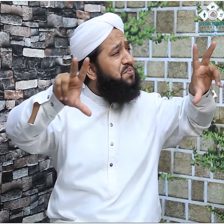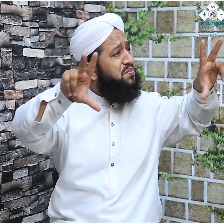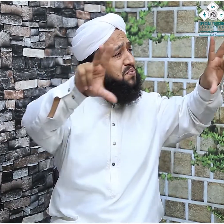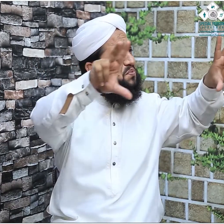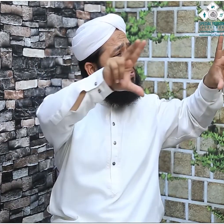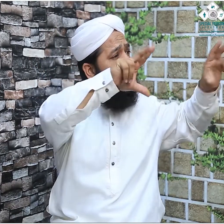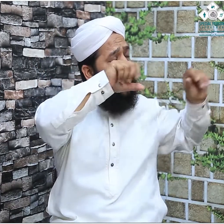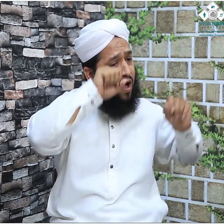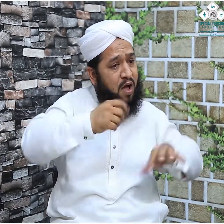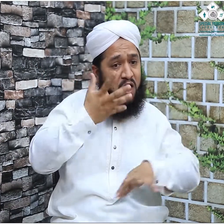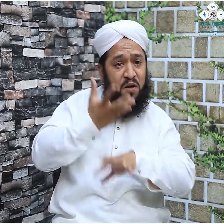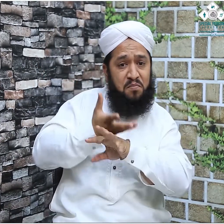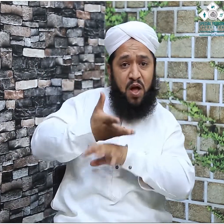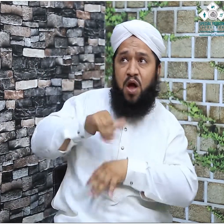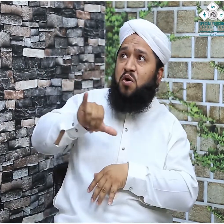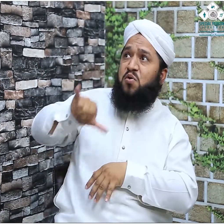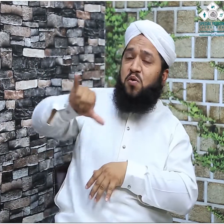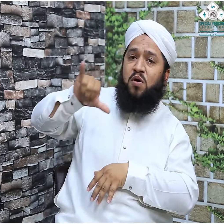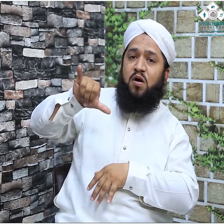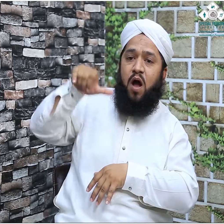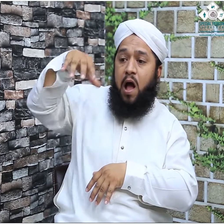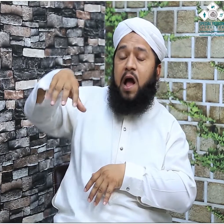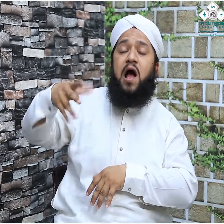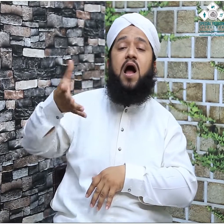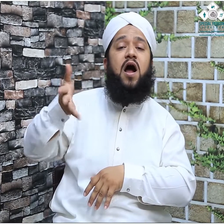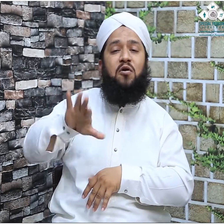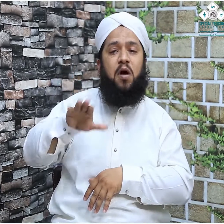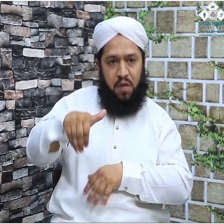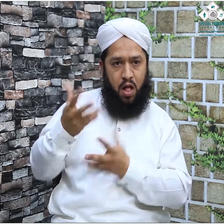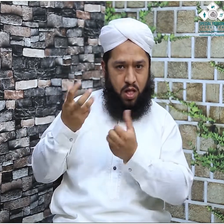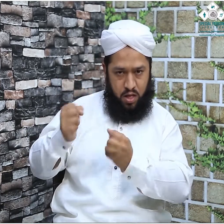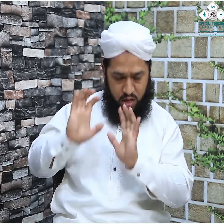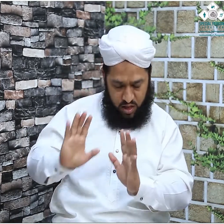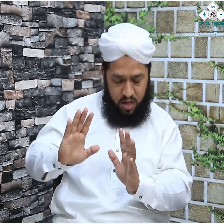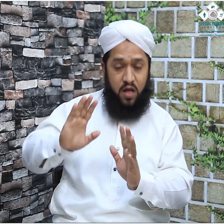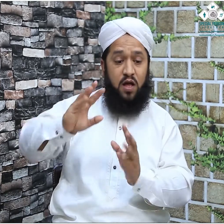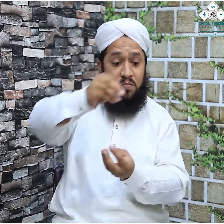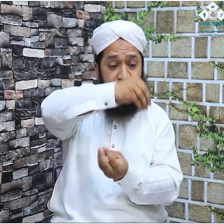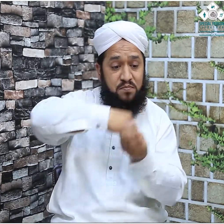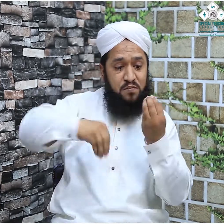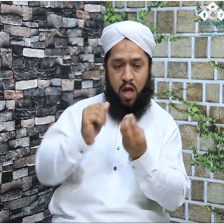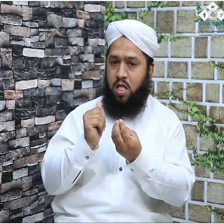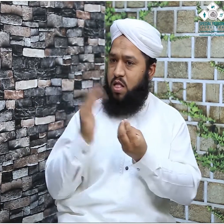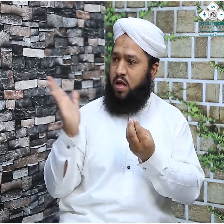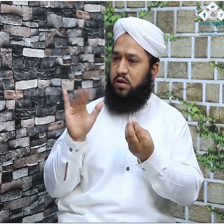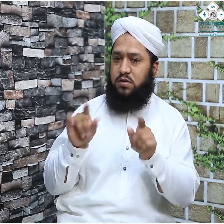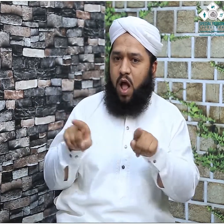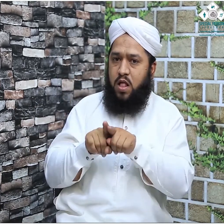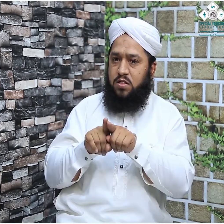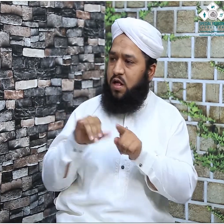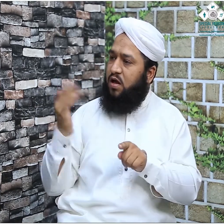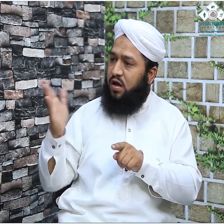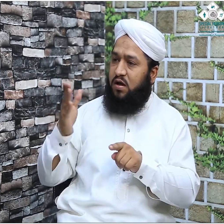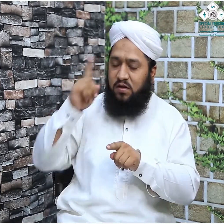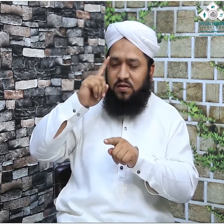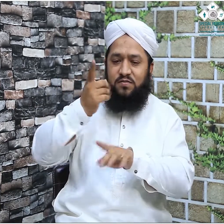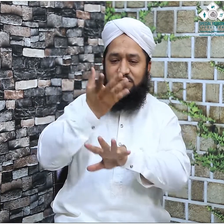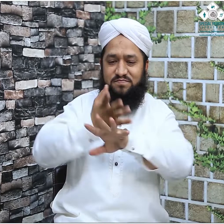یہ بھی آج بھی پہاڑ بوجود ہے جو بالکل حرم شریف کے ساتھ ہی ہے اور صفا مروہ کے ساتھ ایک بہت بڑا پہاڑ ہے جہاں بہت بڑا